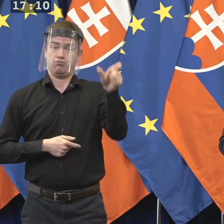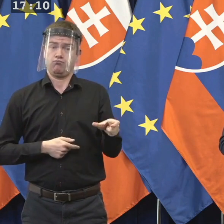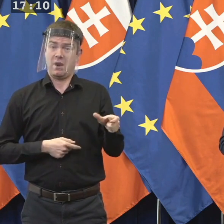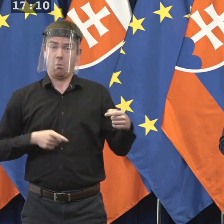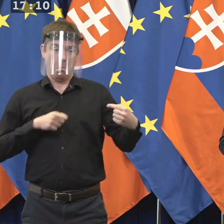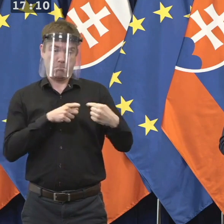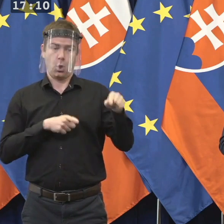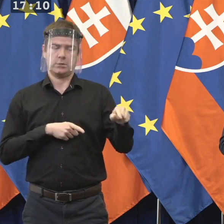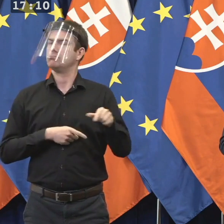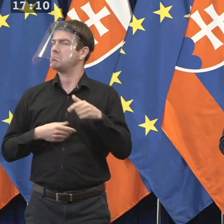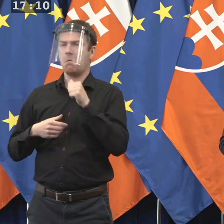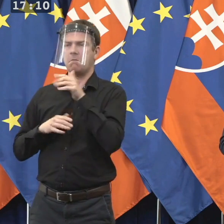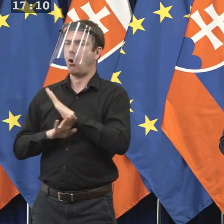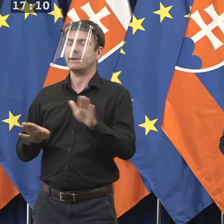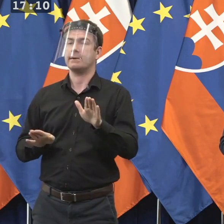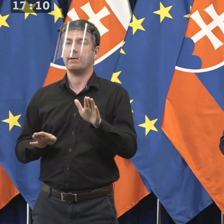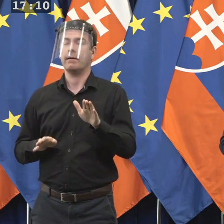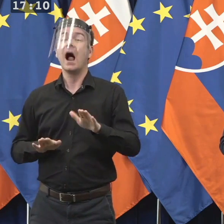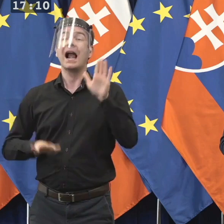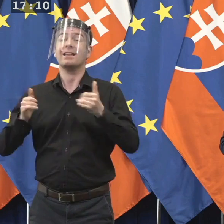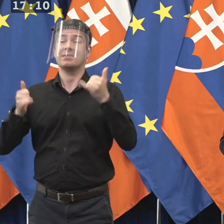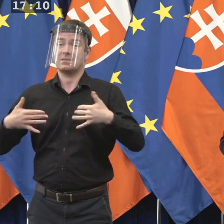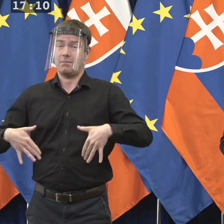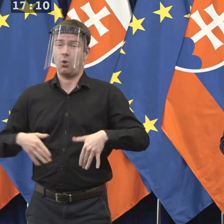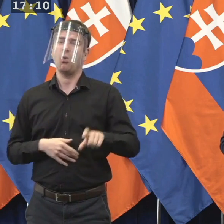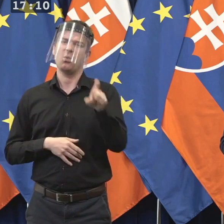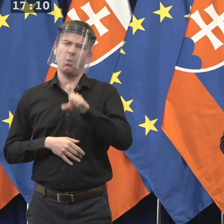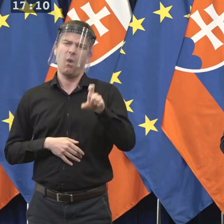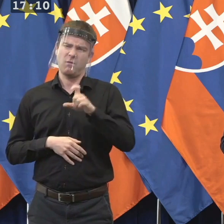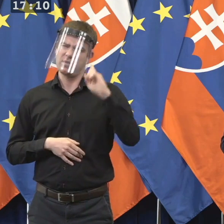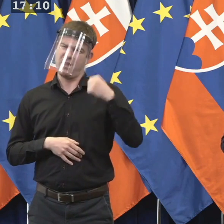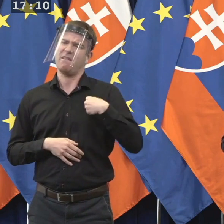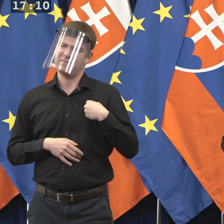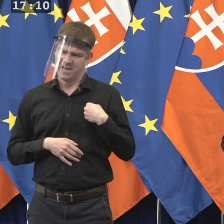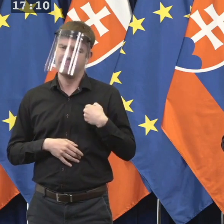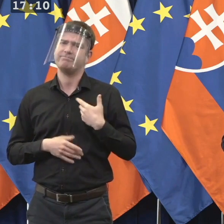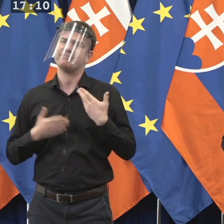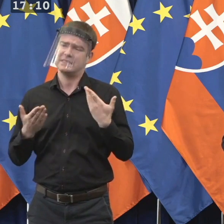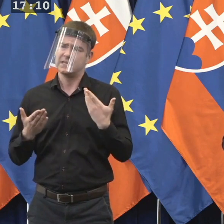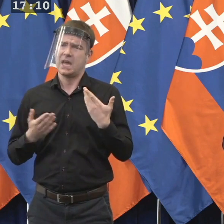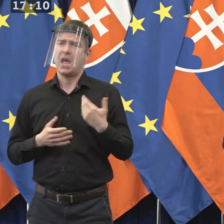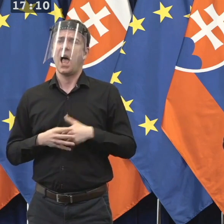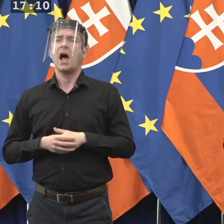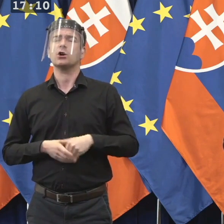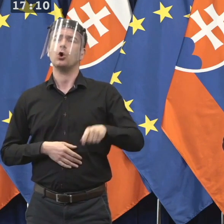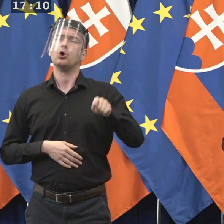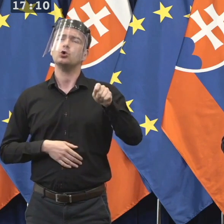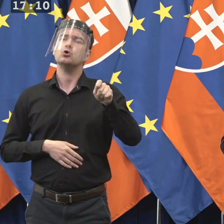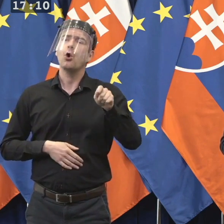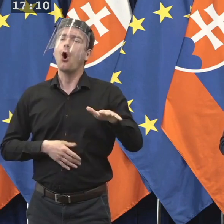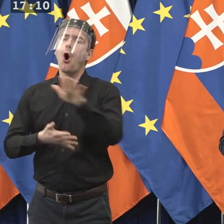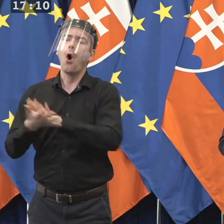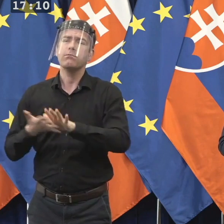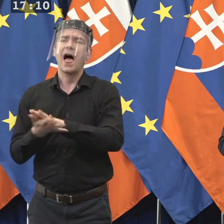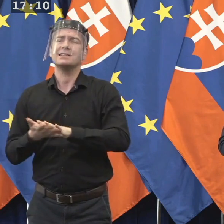To, že som nehlasovala, jediný dôvod, a to je ten, že principiálne som presvedčená, že je dôležité pre zrkadlo justícii, aby polovica bola